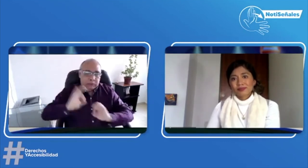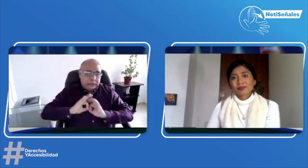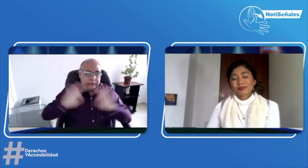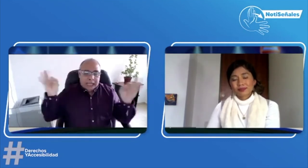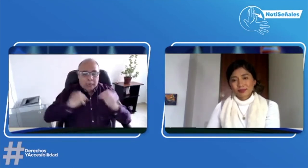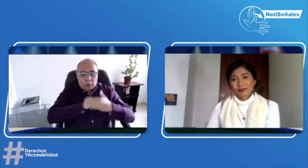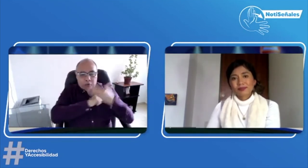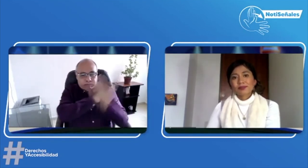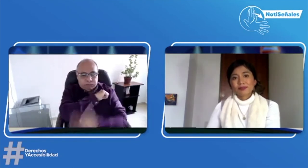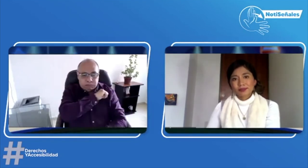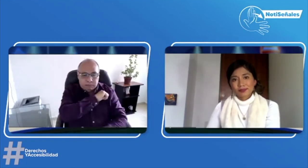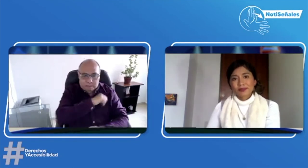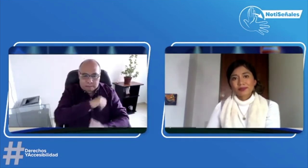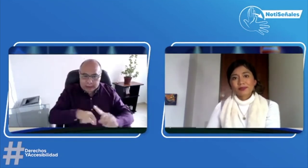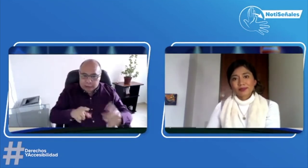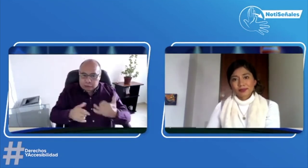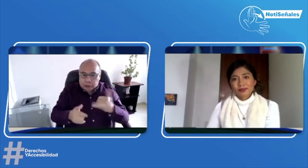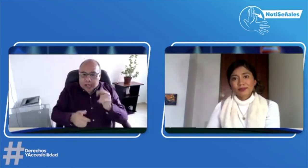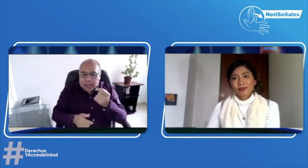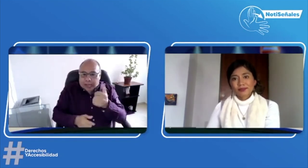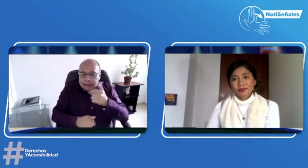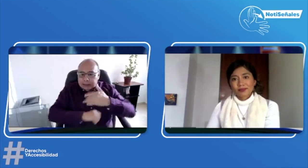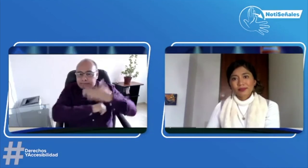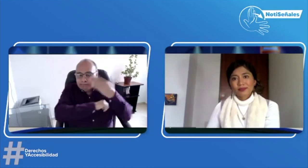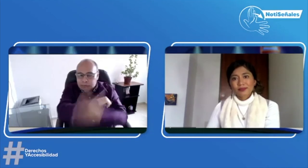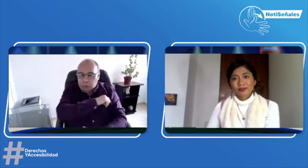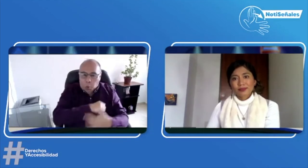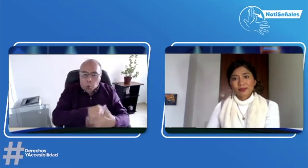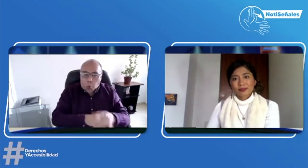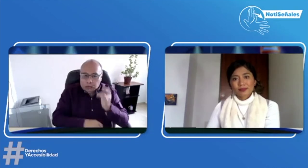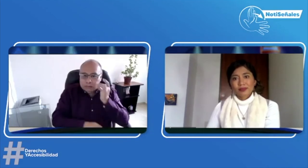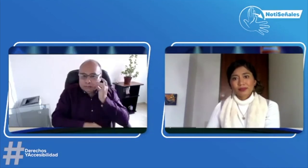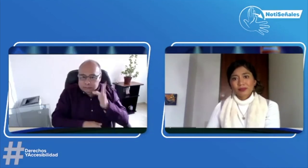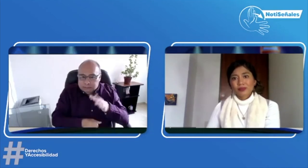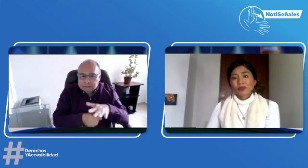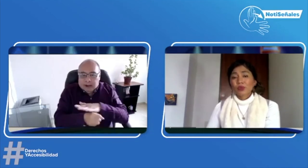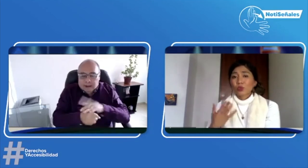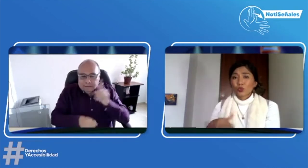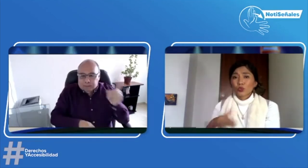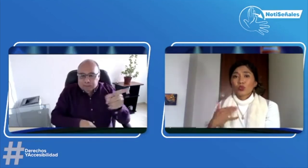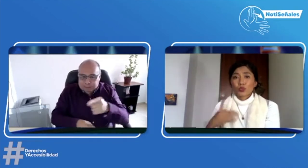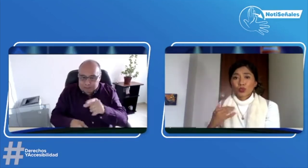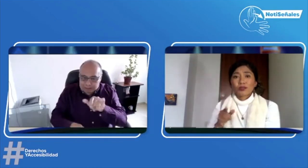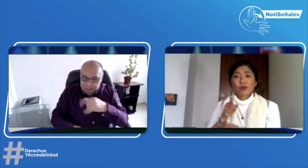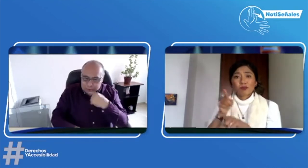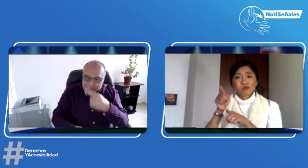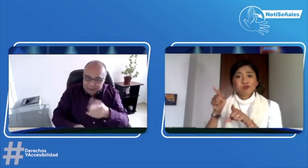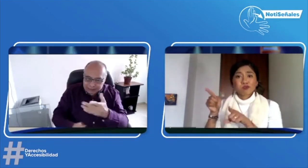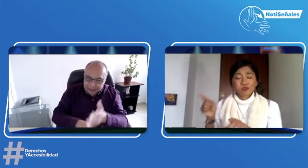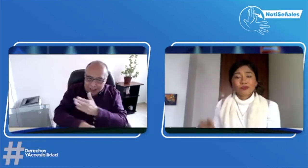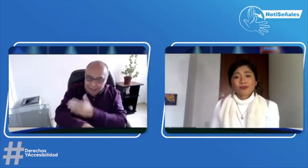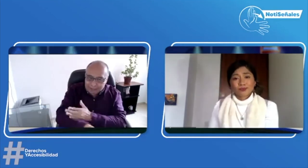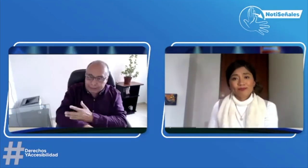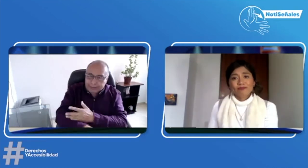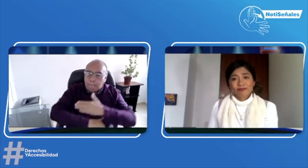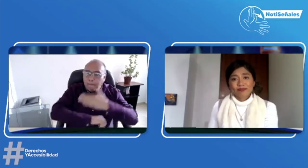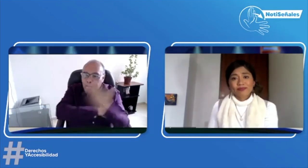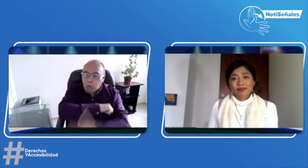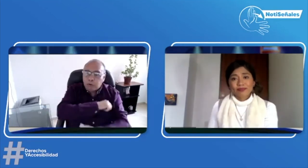y se exoneró de esta sanción. Pero casi le aplican esta multa y esto es una situación que